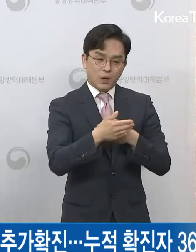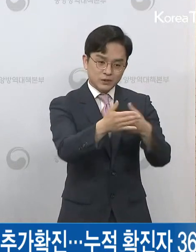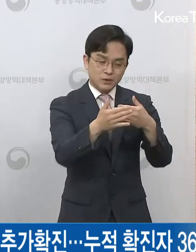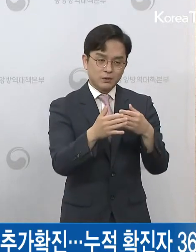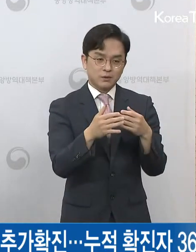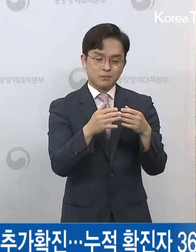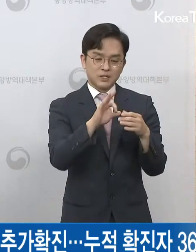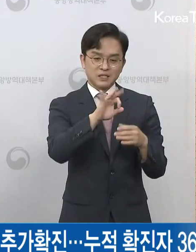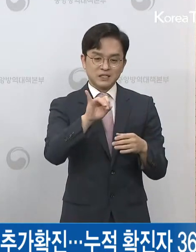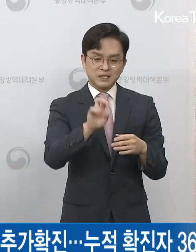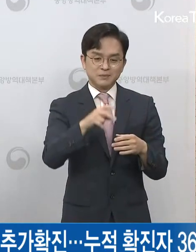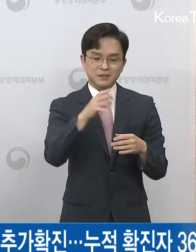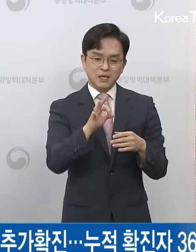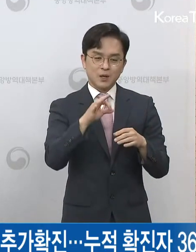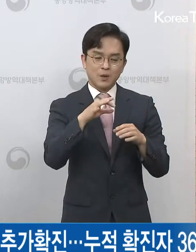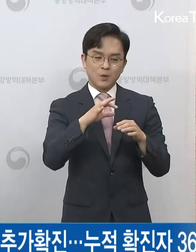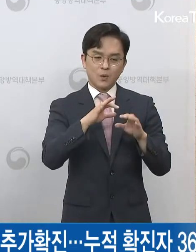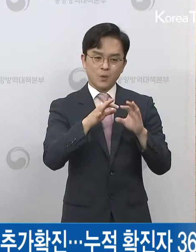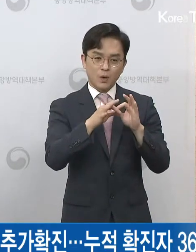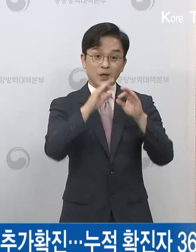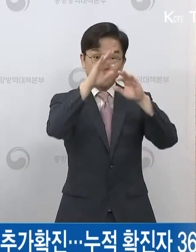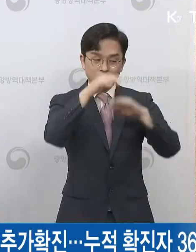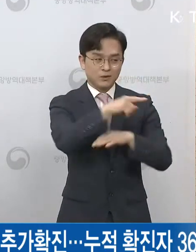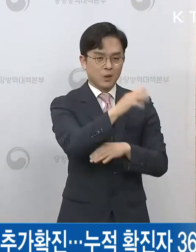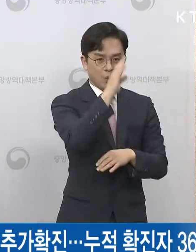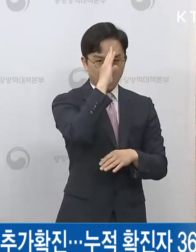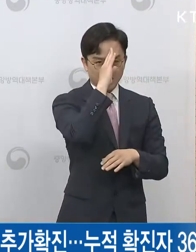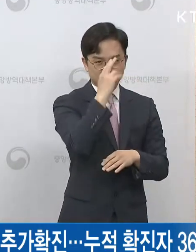환자관리팀장이 좀 보고 드리도록 하겠습니다.